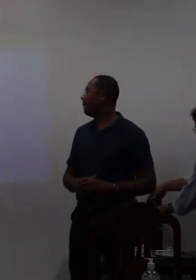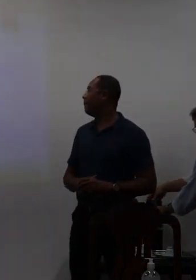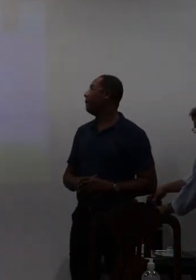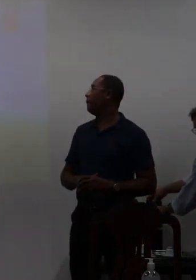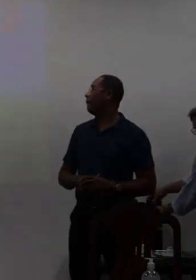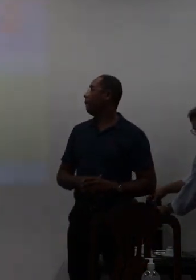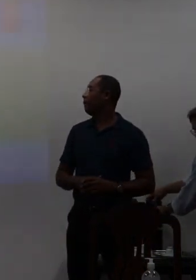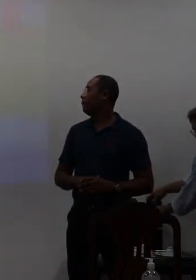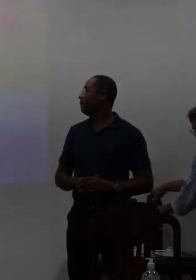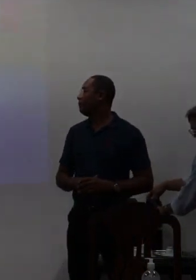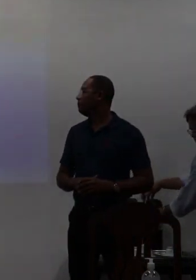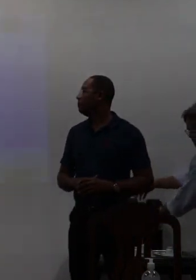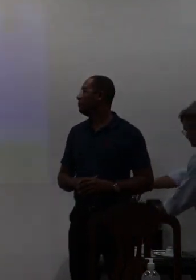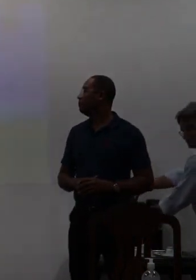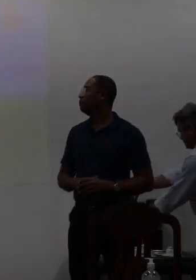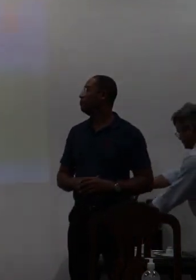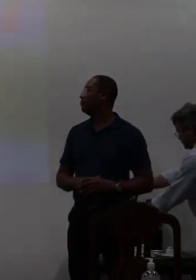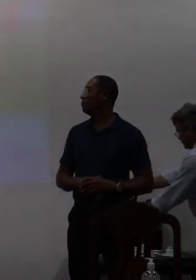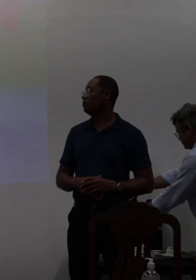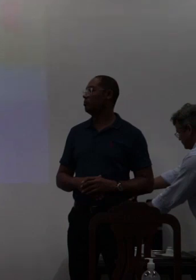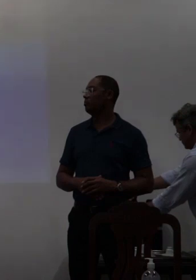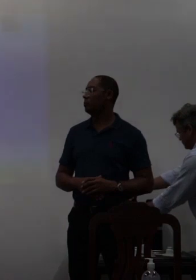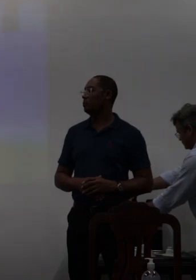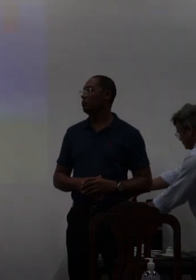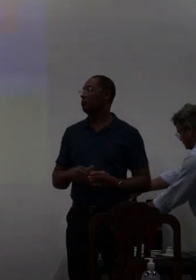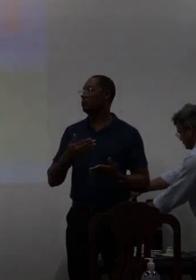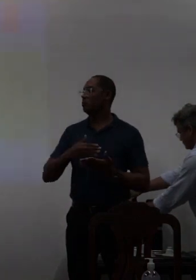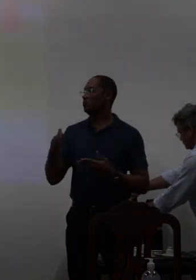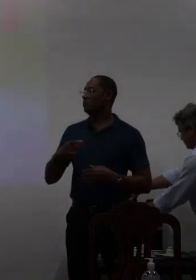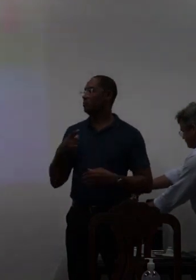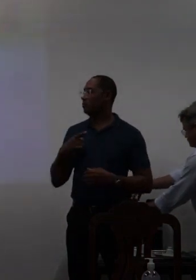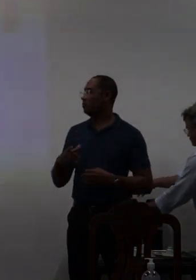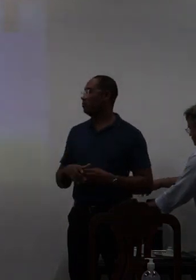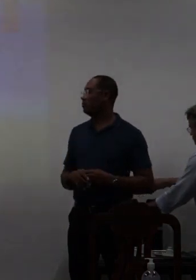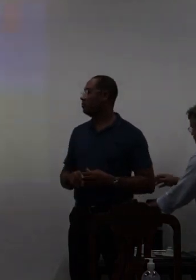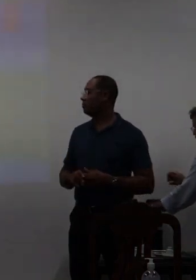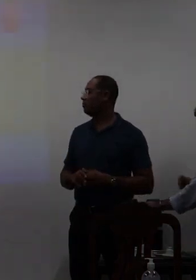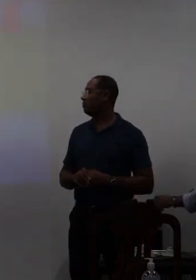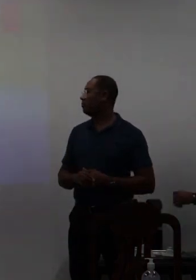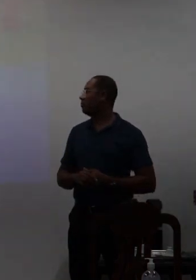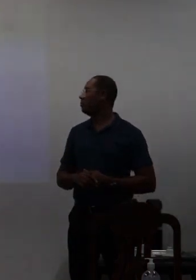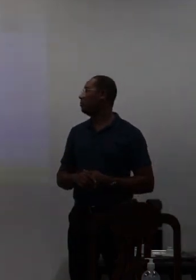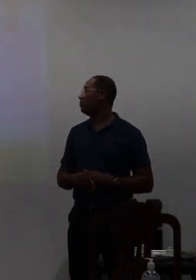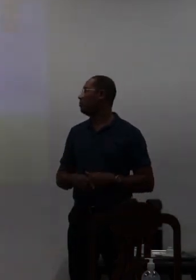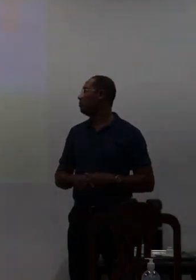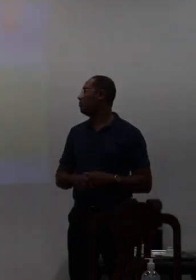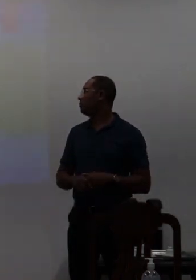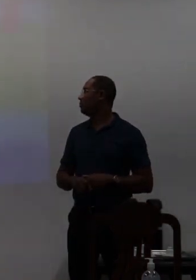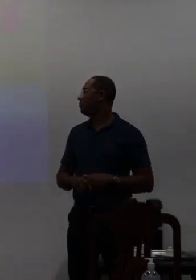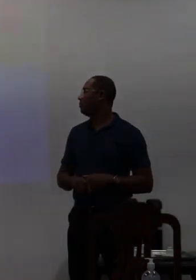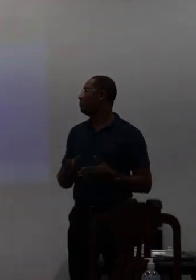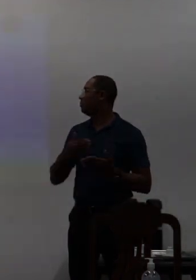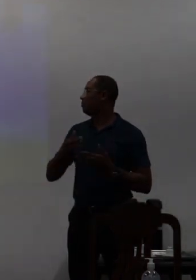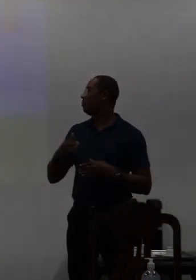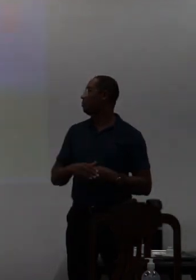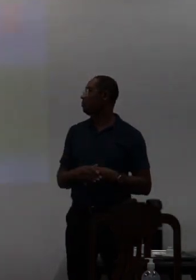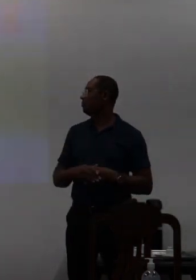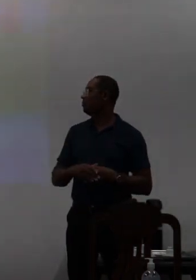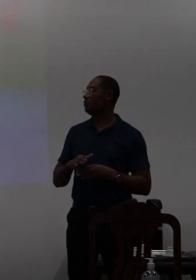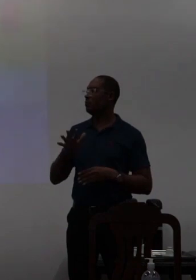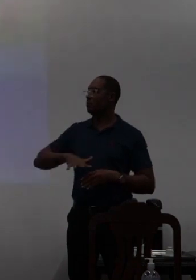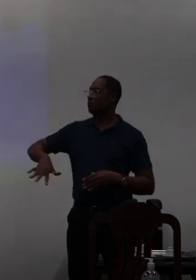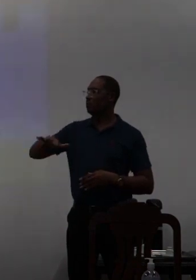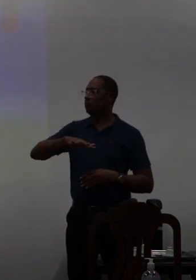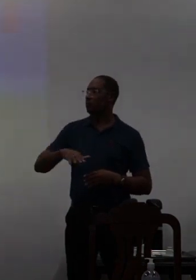preliminar e a produção da ficha técnica o acesso tá com uma realidade esse clúster com a área